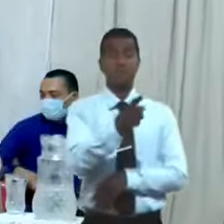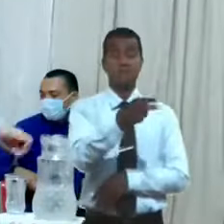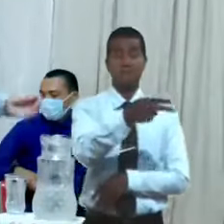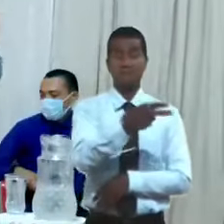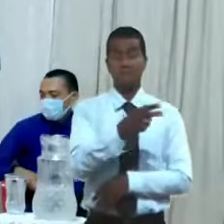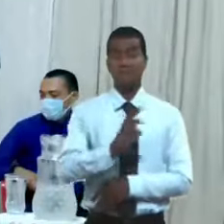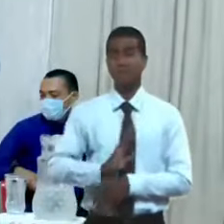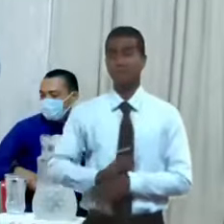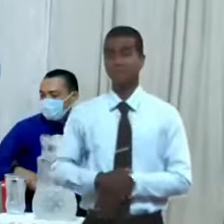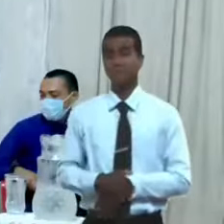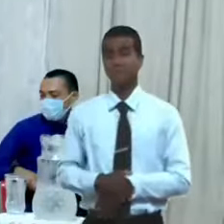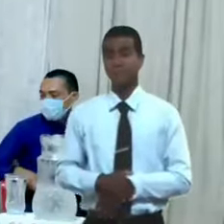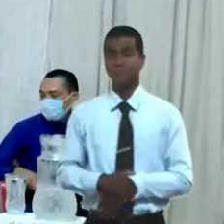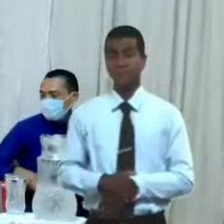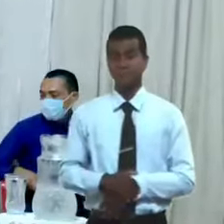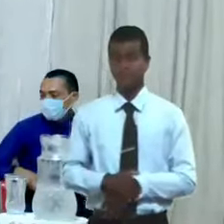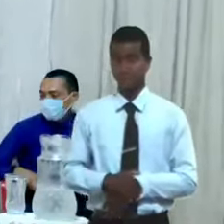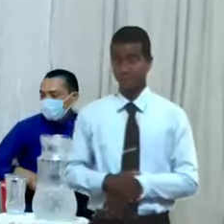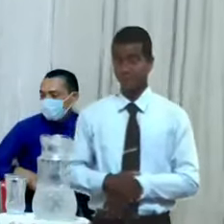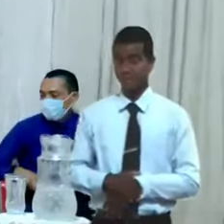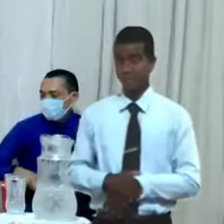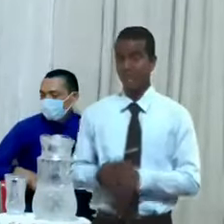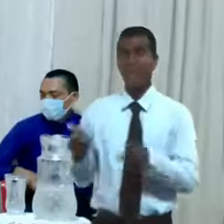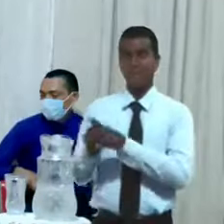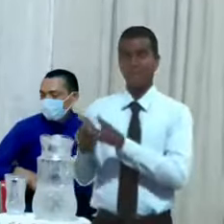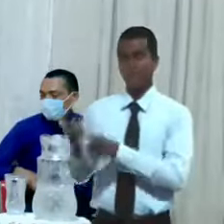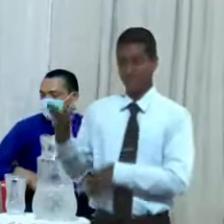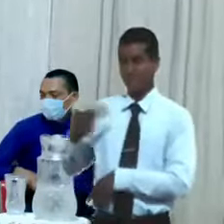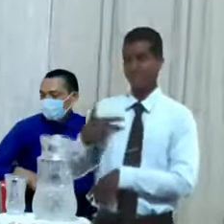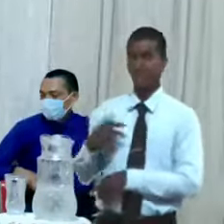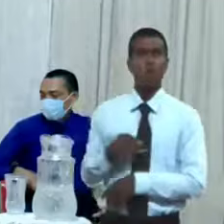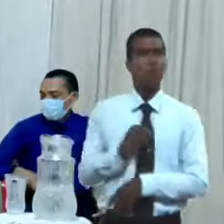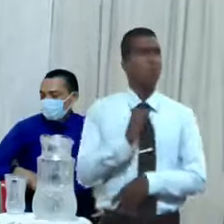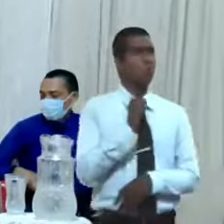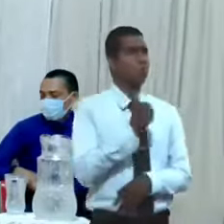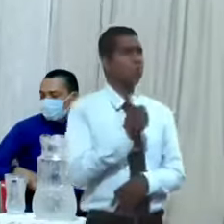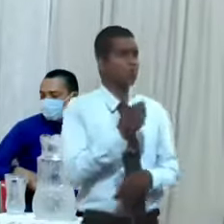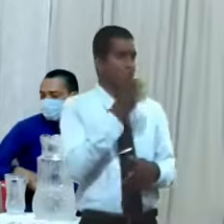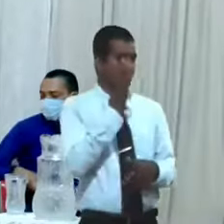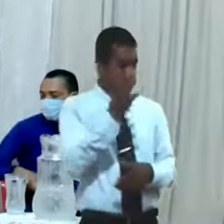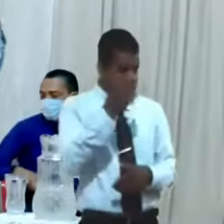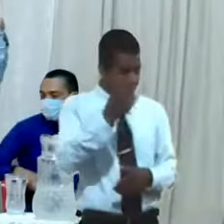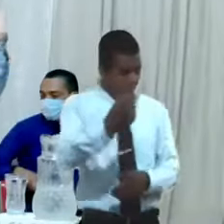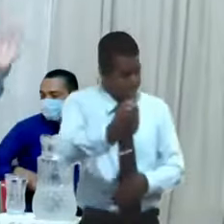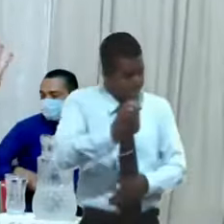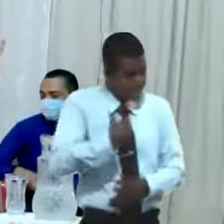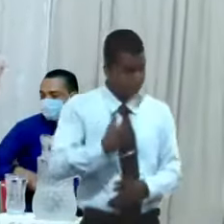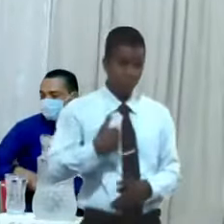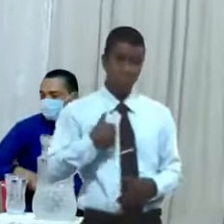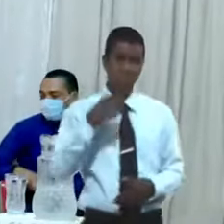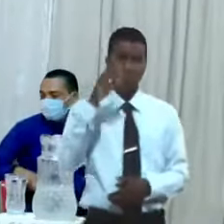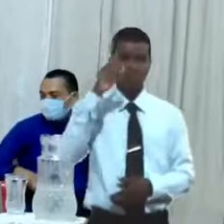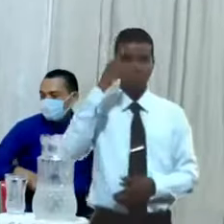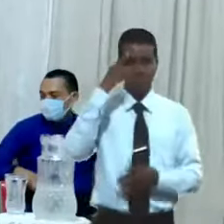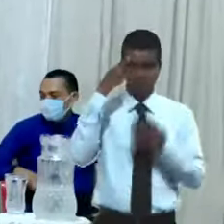Un hermano en una ocasión me dijo, bueno, un hombre me hizo una pregunta y me dejó como preocupado.